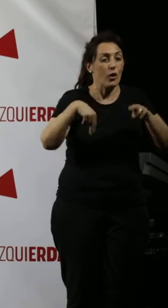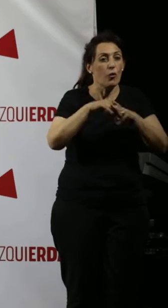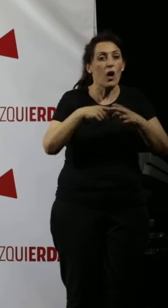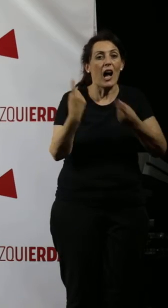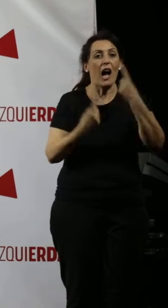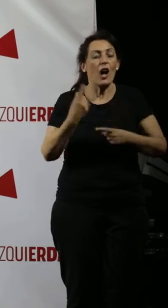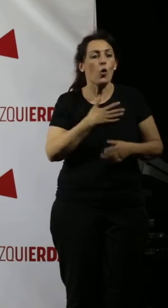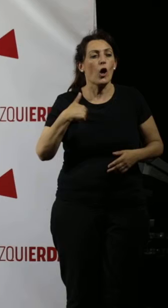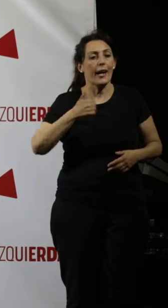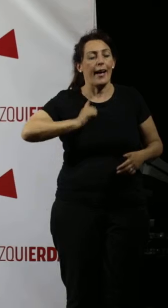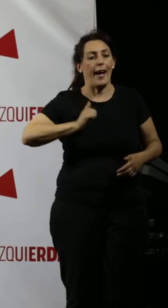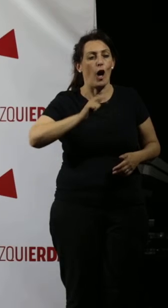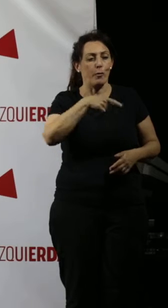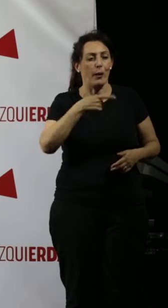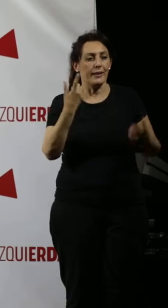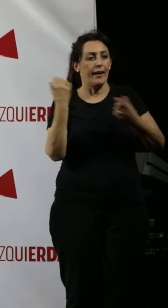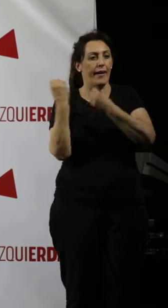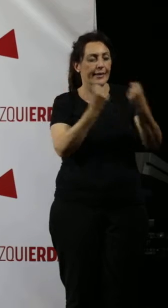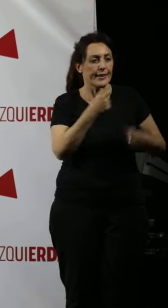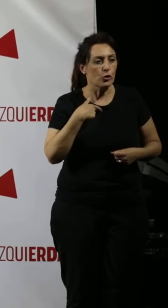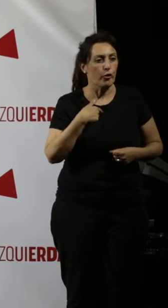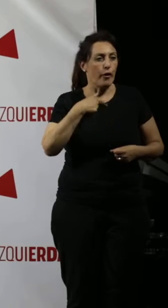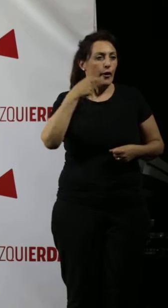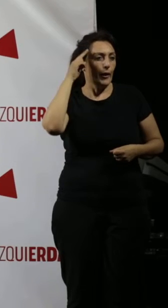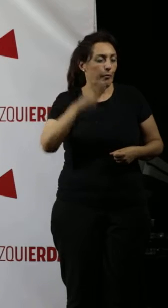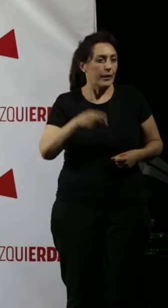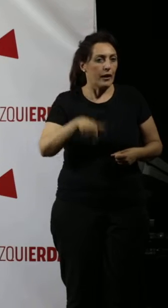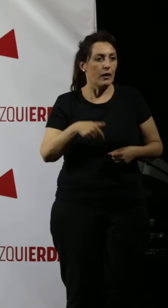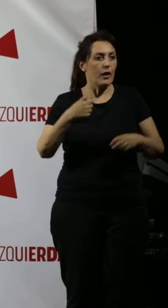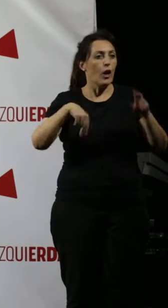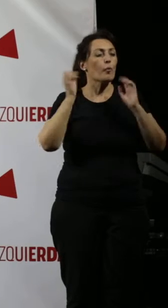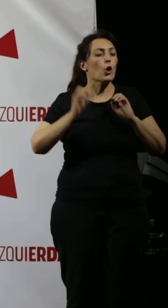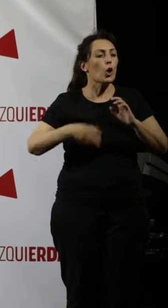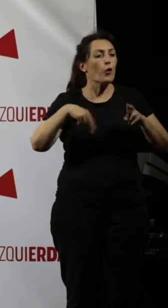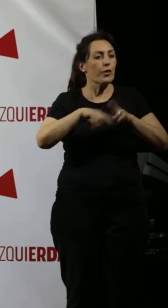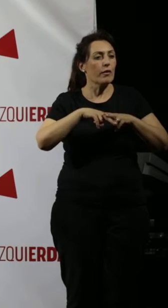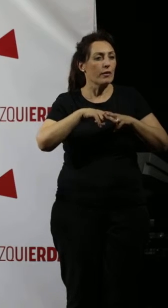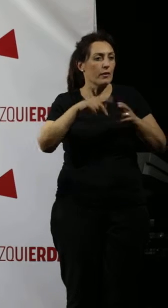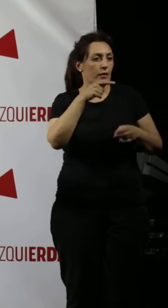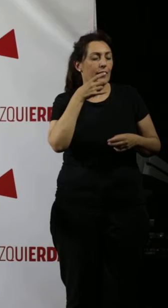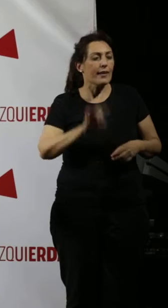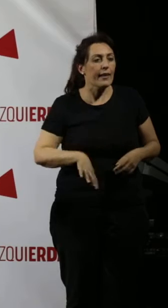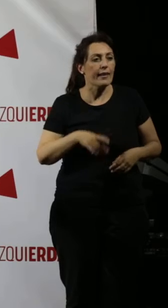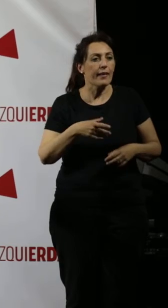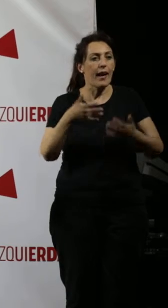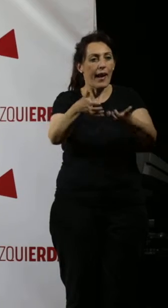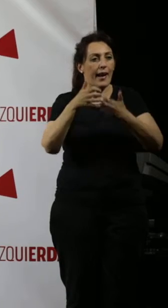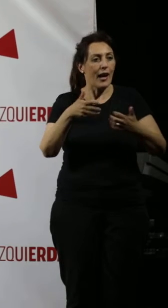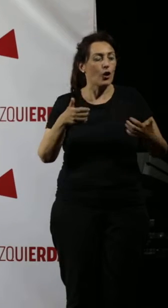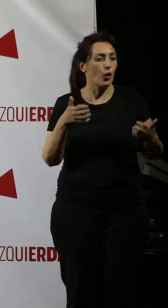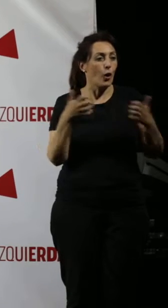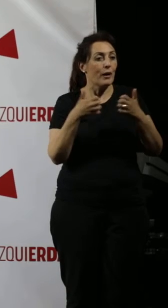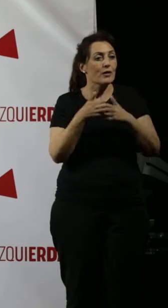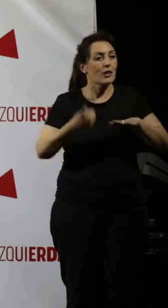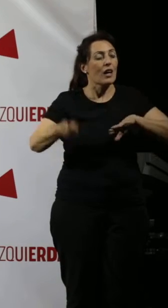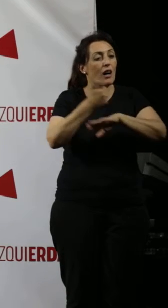que querían aprovecharse de una institución respetable y popular como el Club Deportivo. ¿Quién? Y se ganó la batalla en el